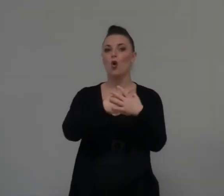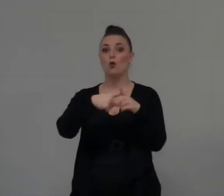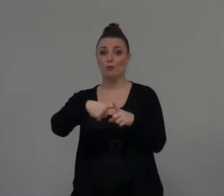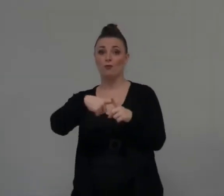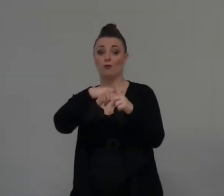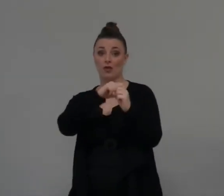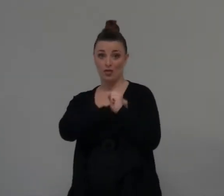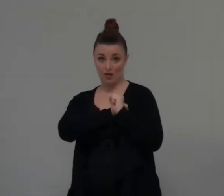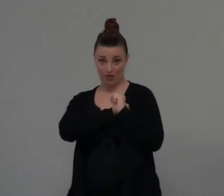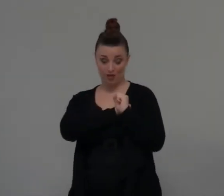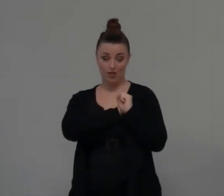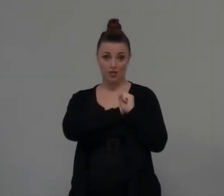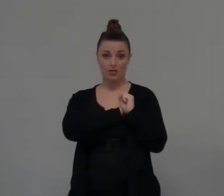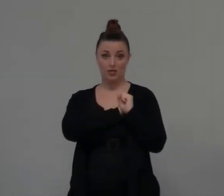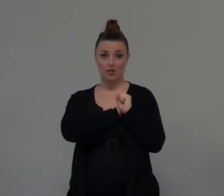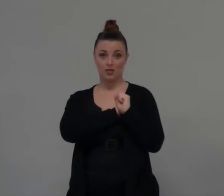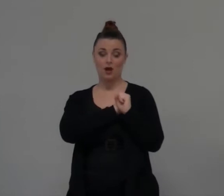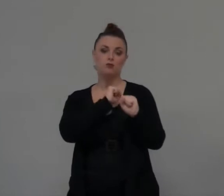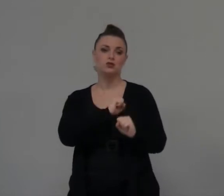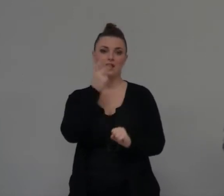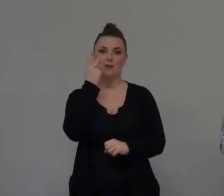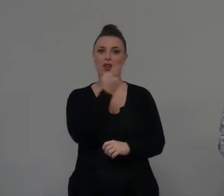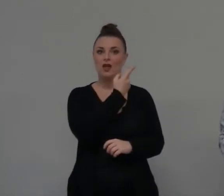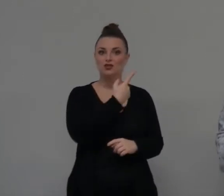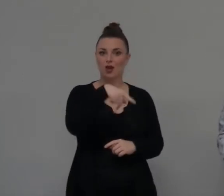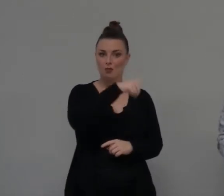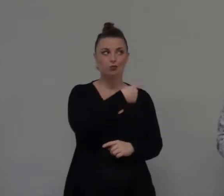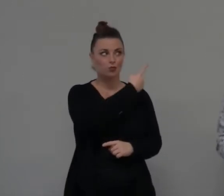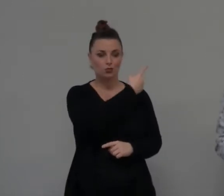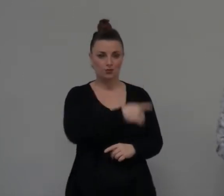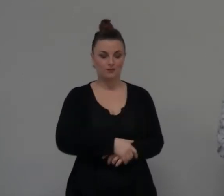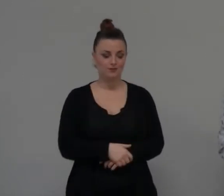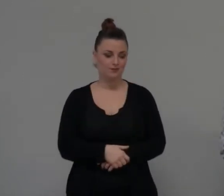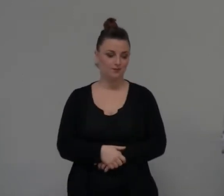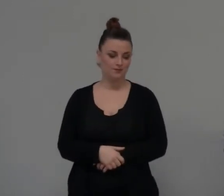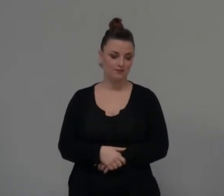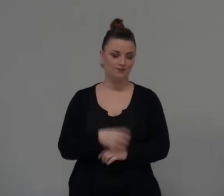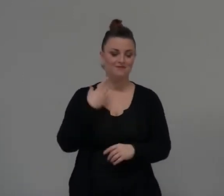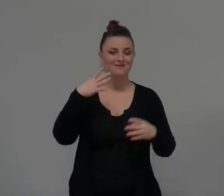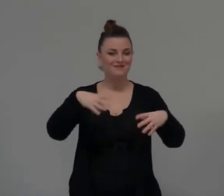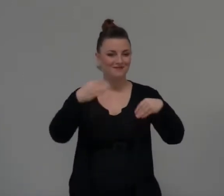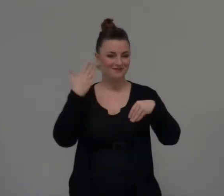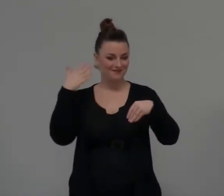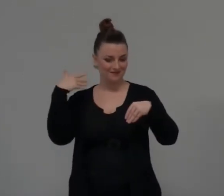serie della nostra Bibbia. Abbiamo iniziato con